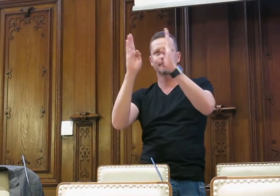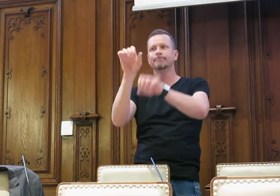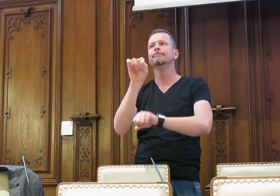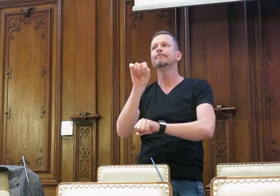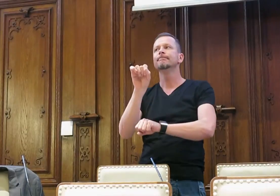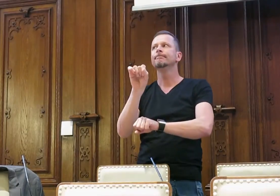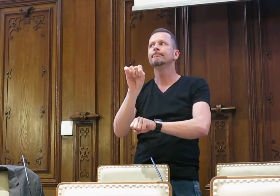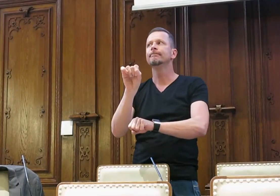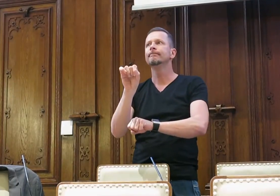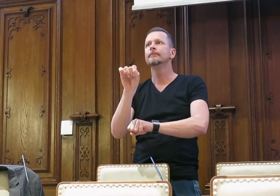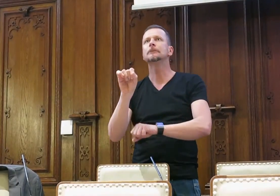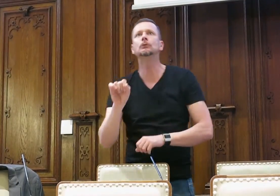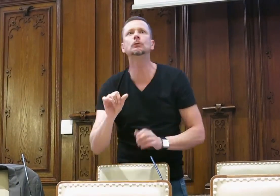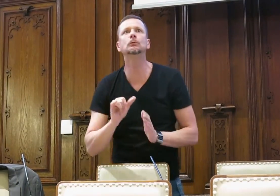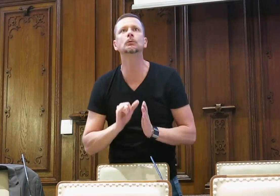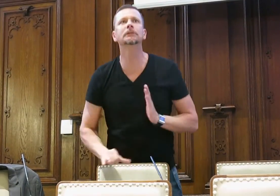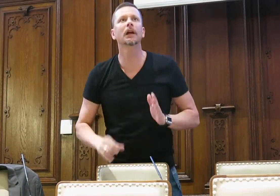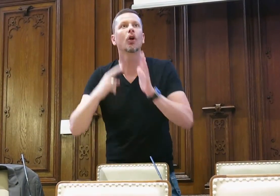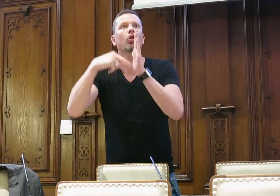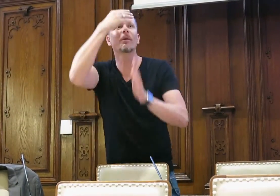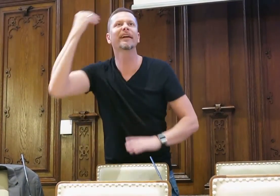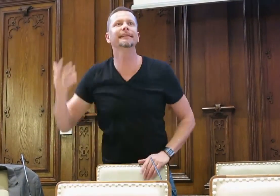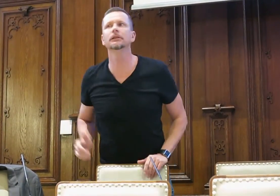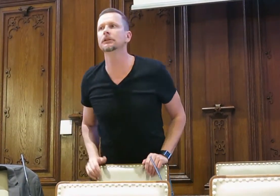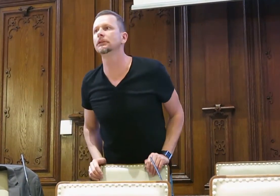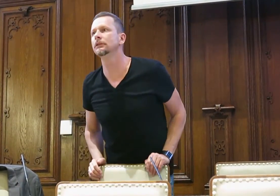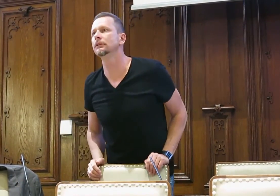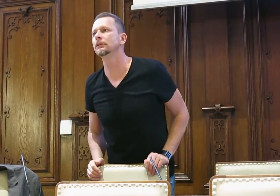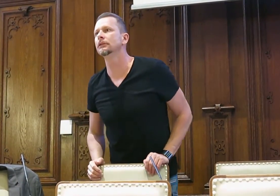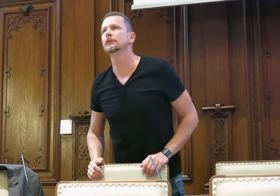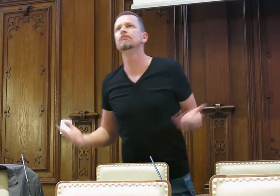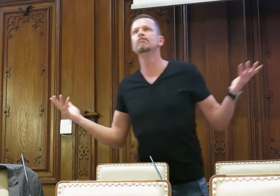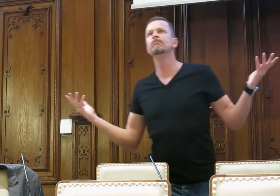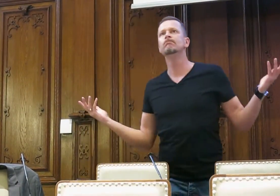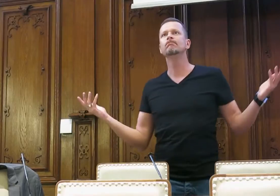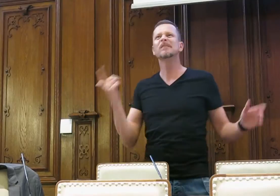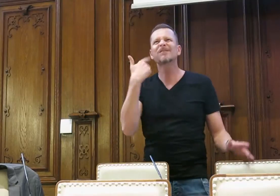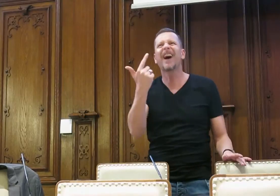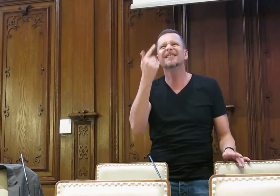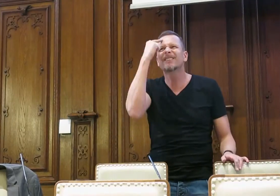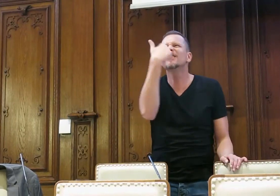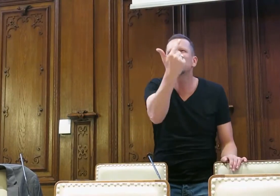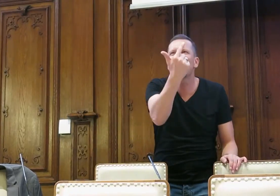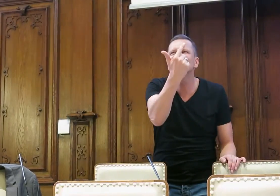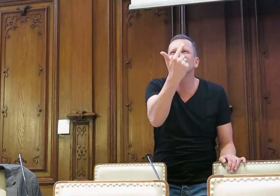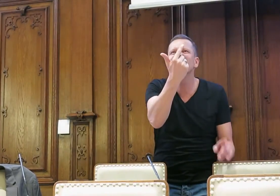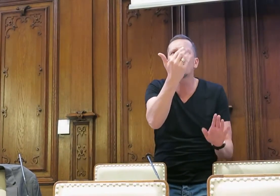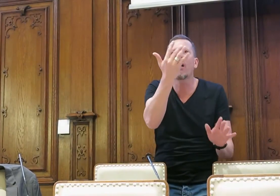Straße gemerkt, die Nummer hat er vergessen, aber leider dann eben die Türnummer.